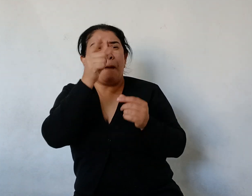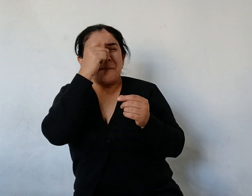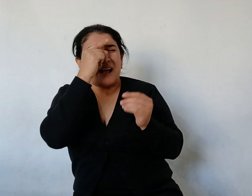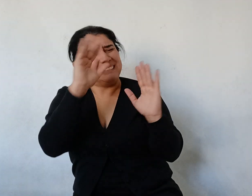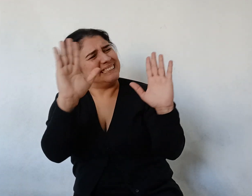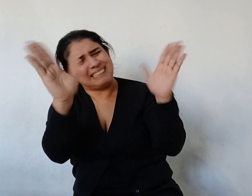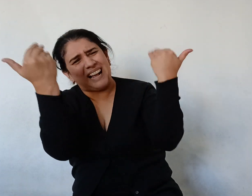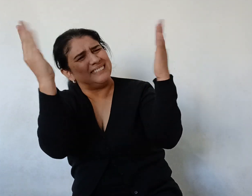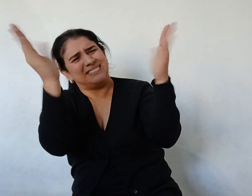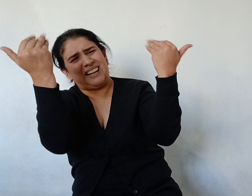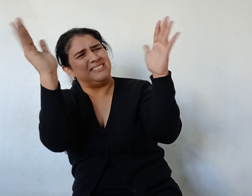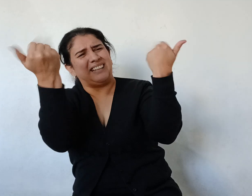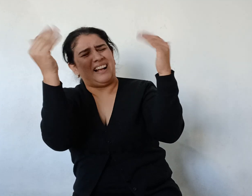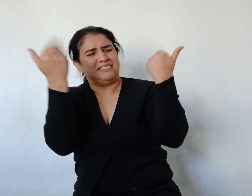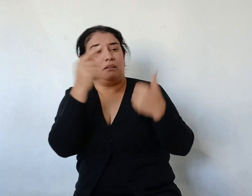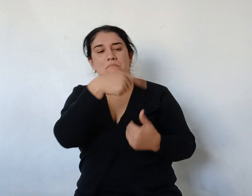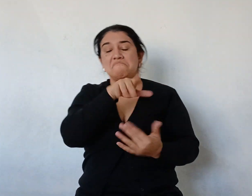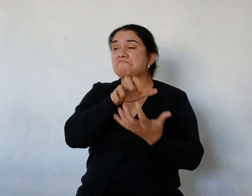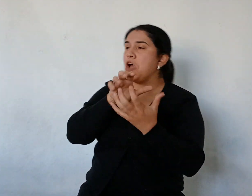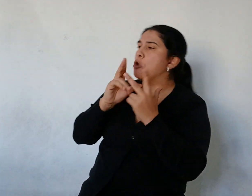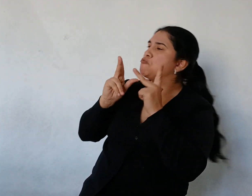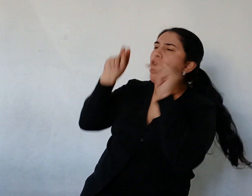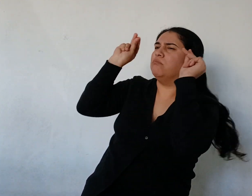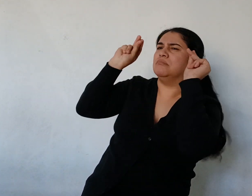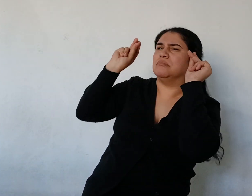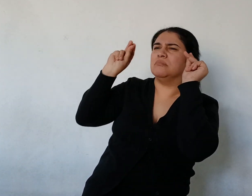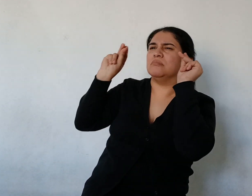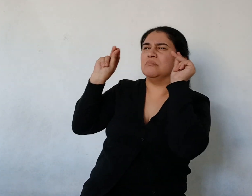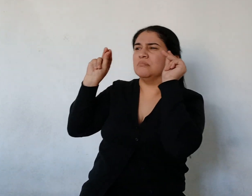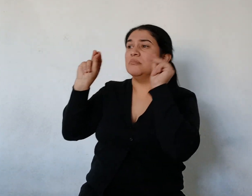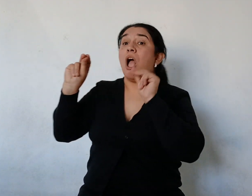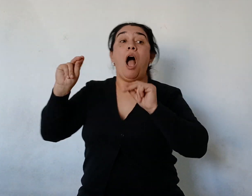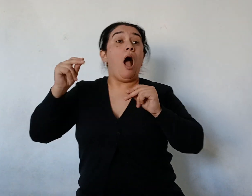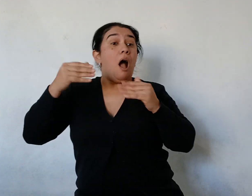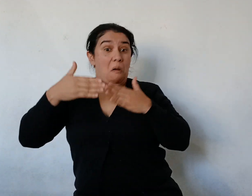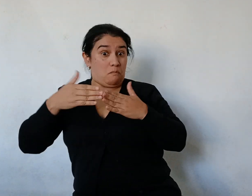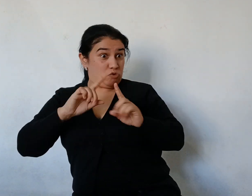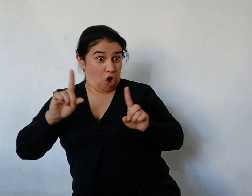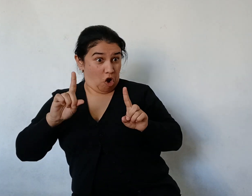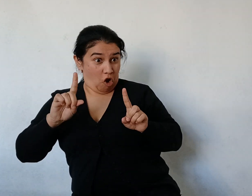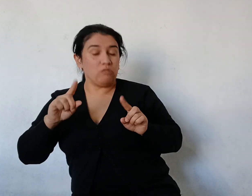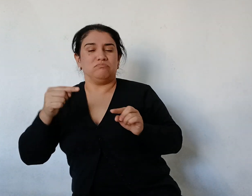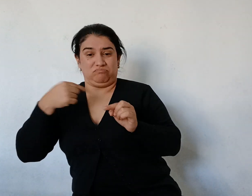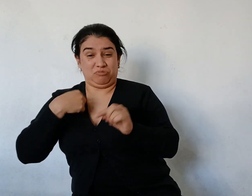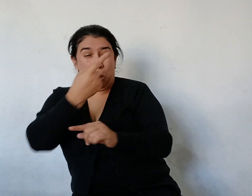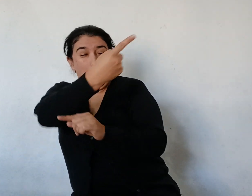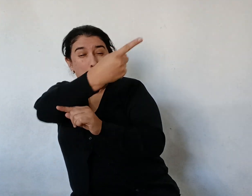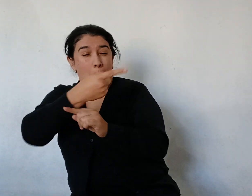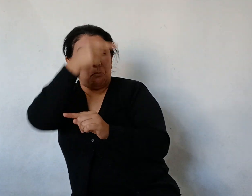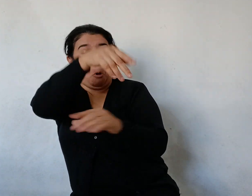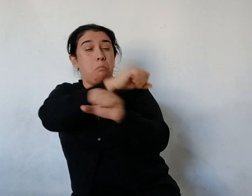¡No lo sacamos! ¡Lo vamos a deshacer A cañonazos como al otro! ¡Deshagan! ¡Si pueden!